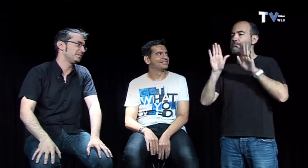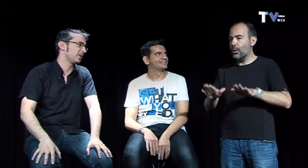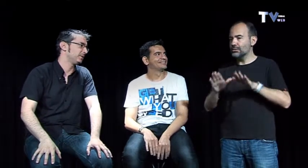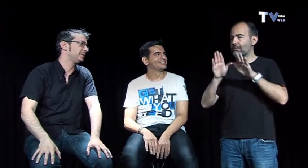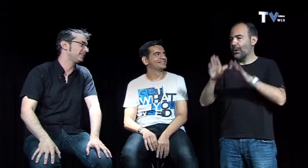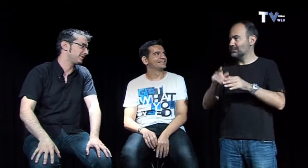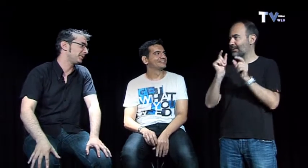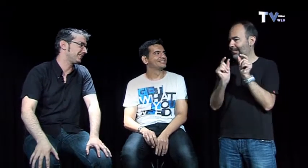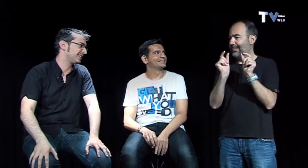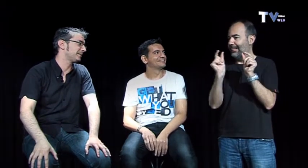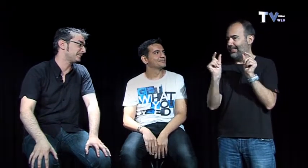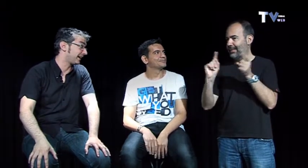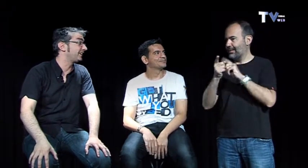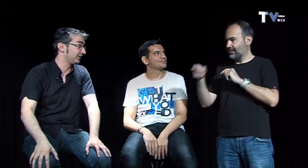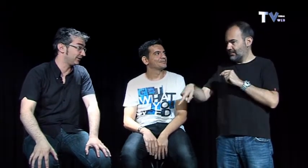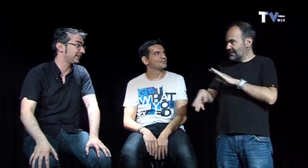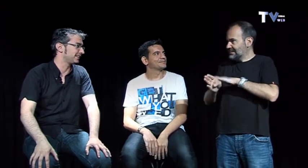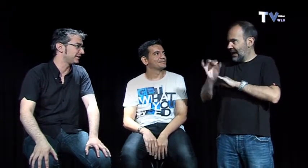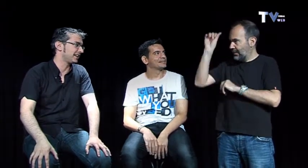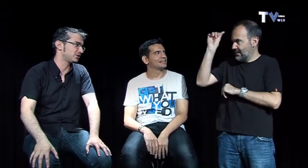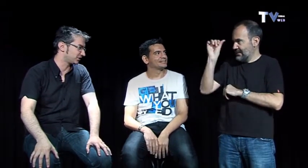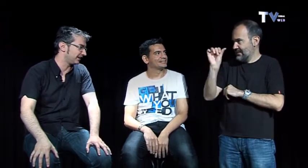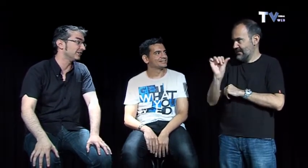pues como intérpretes normalmente se van parando exactamente aquí es todo seguido